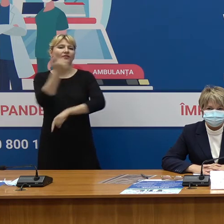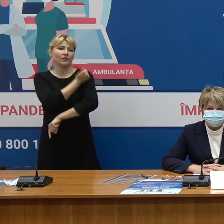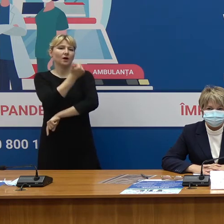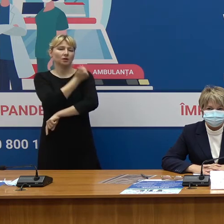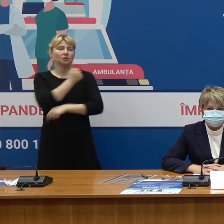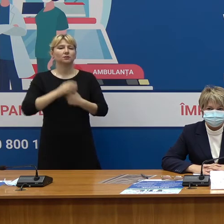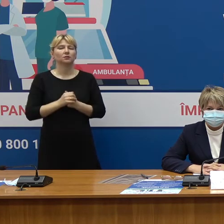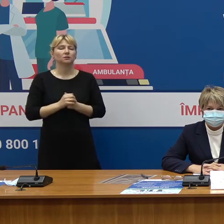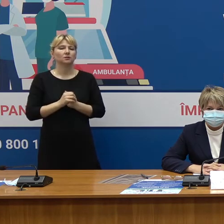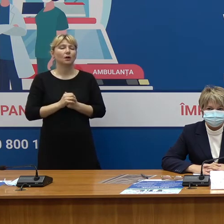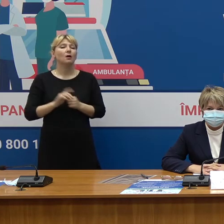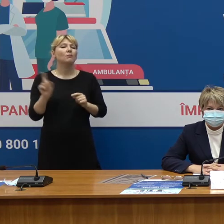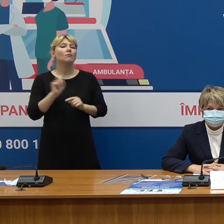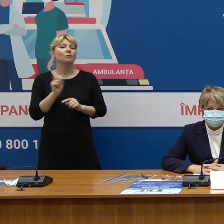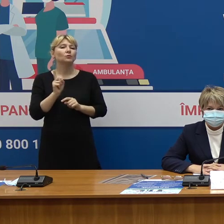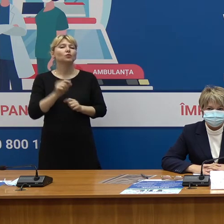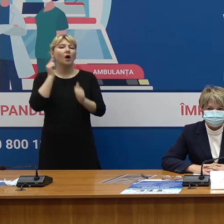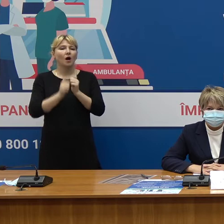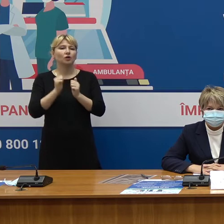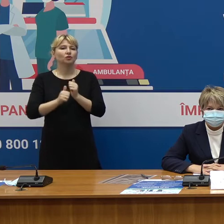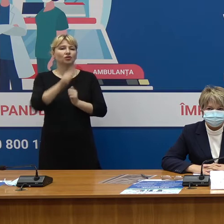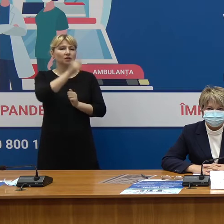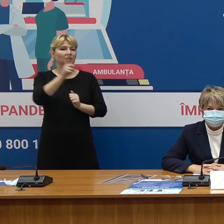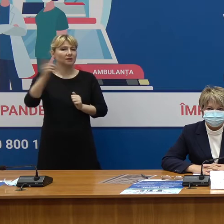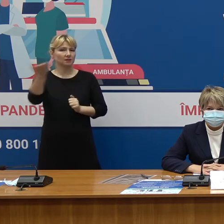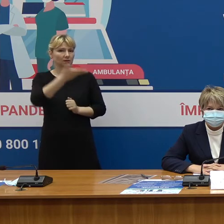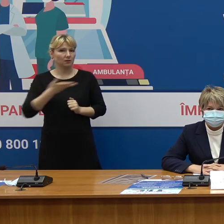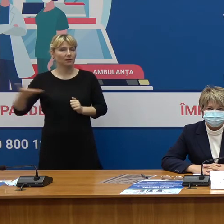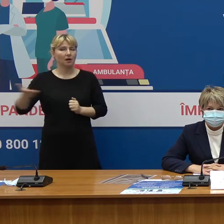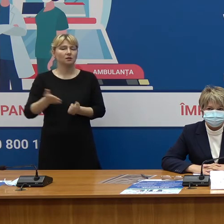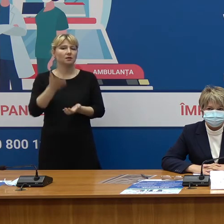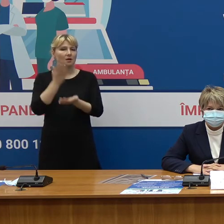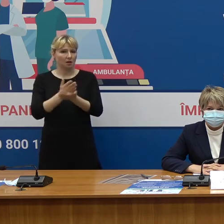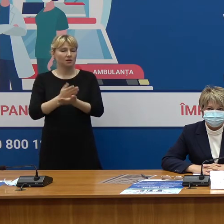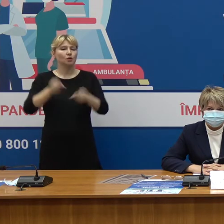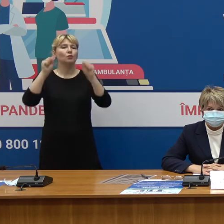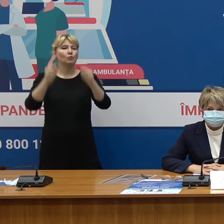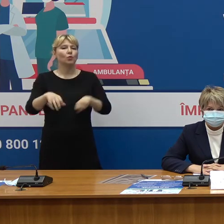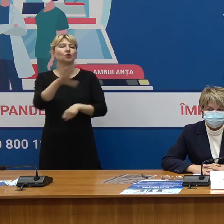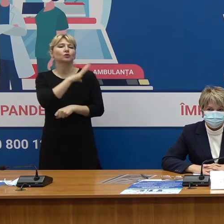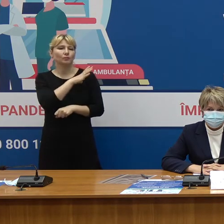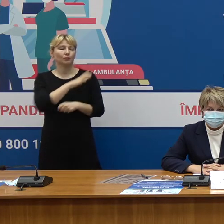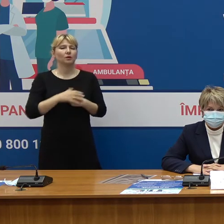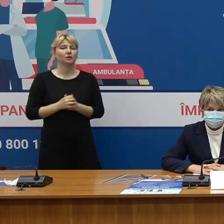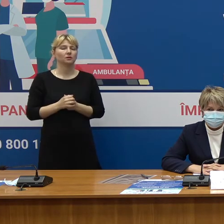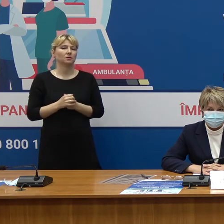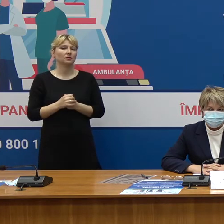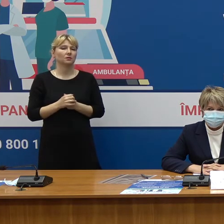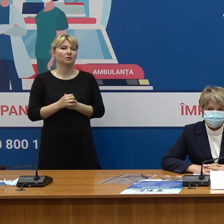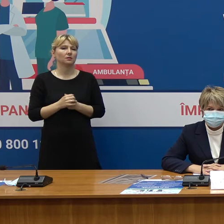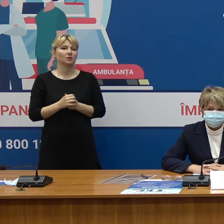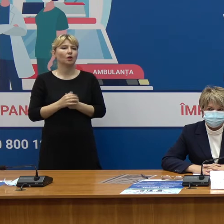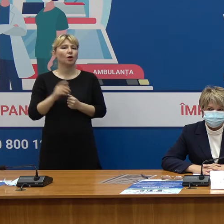deoarece fiecare dintre noi este și poate fi o sursă pentru